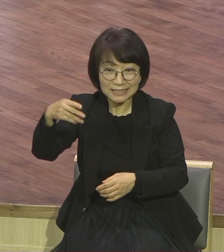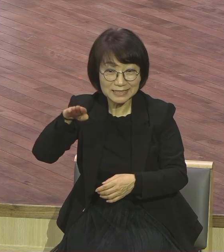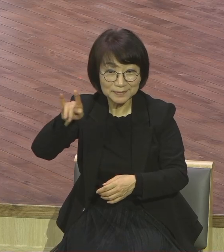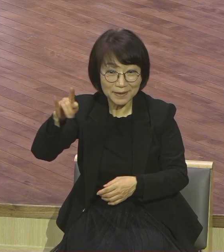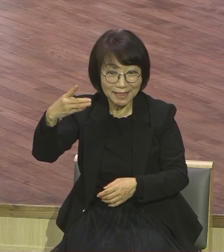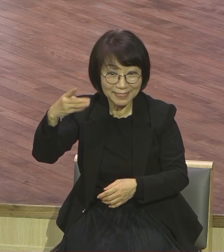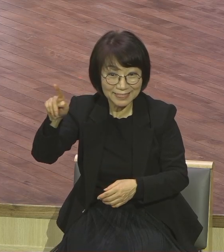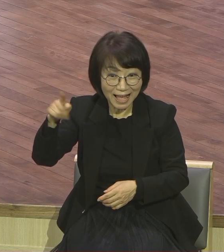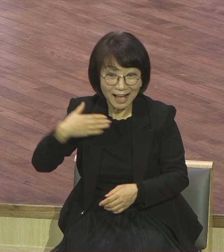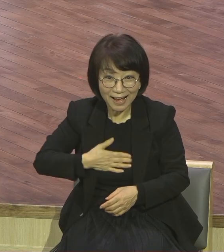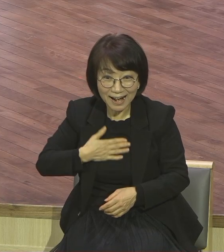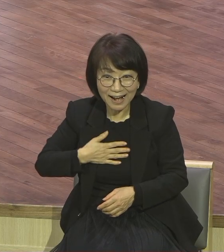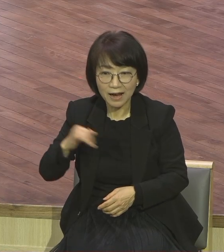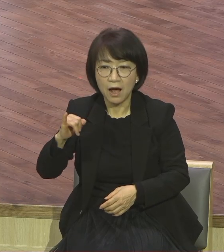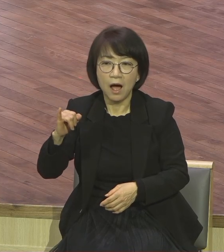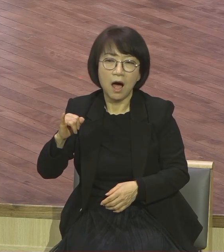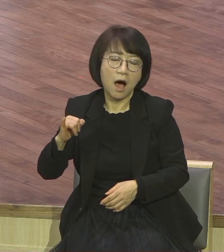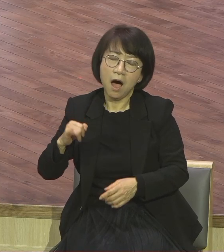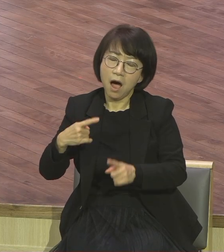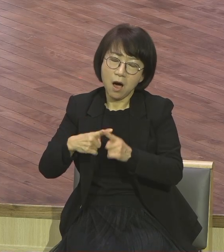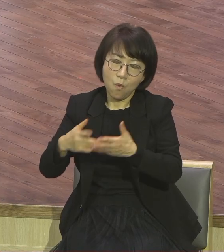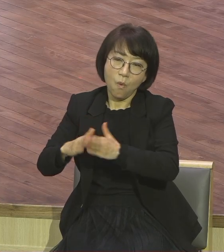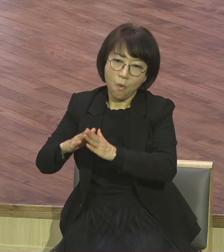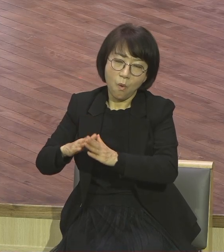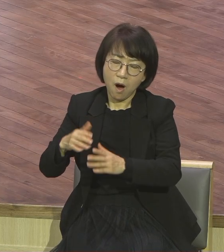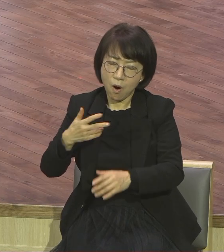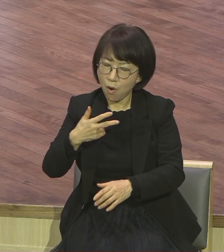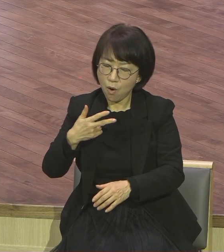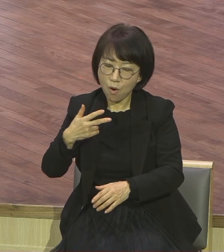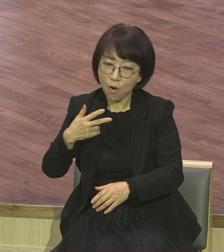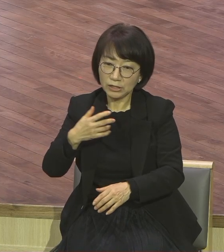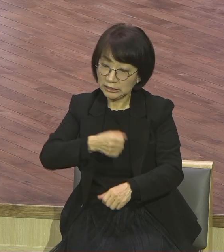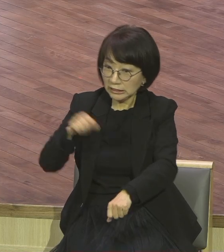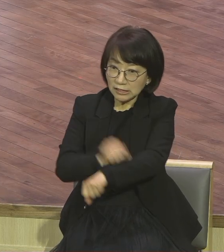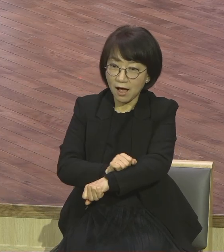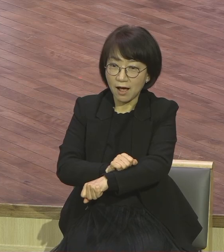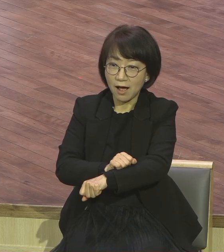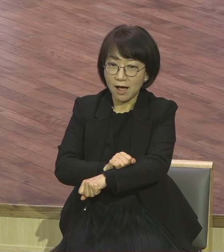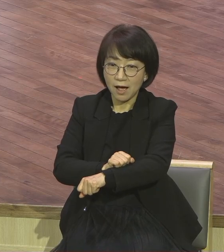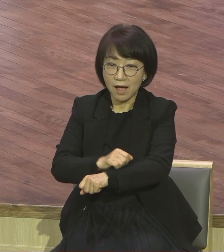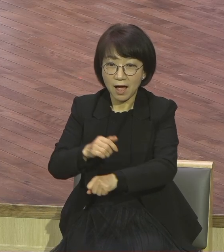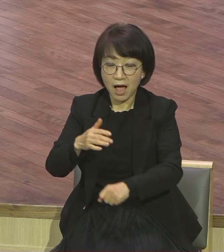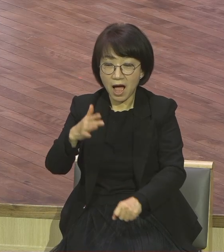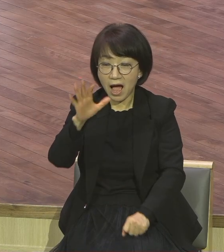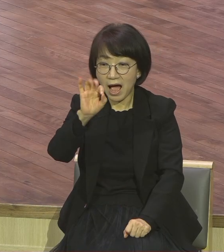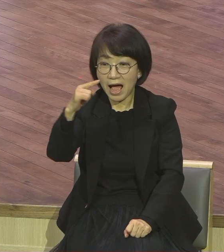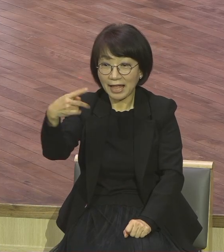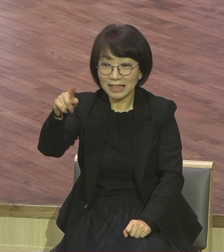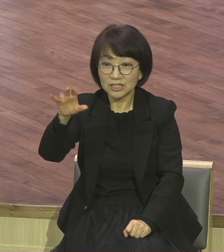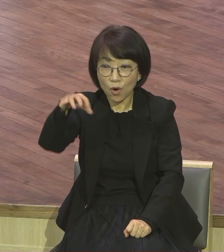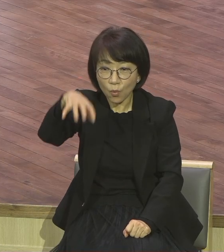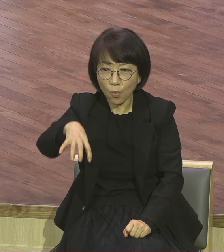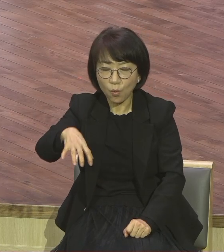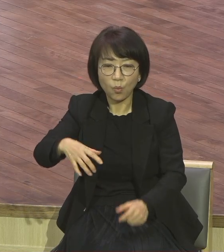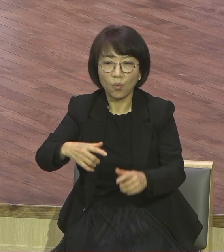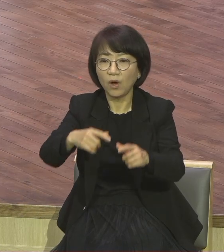교회에 따로 있어요 따로 안성가무 지교회가 또 안성이 따로 있어 대화 잘 돼